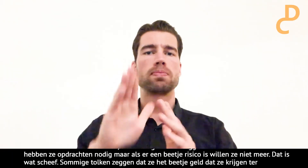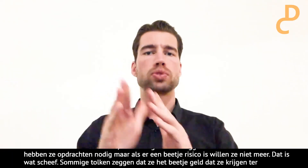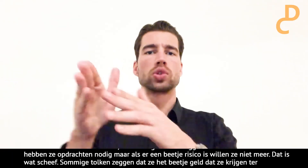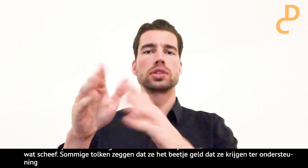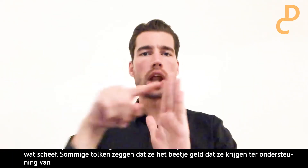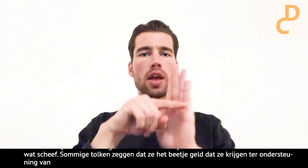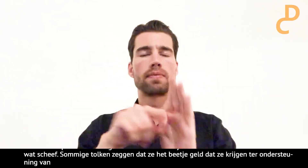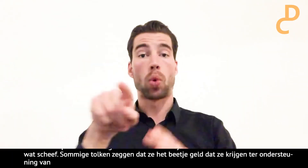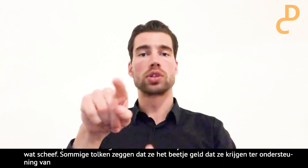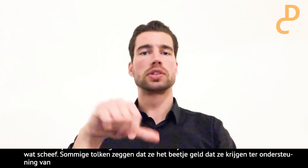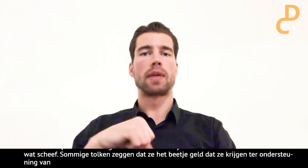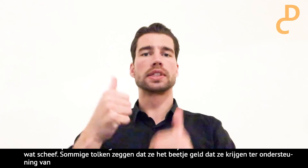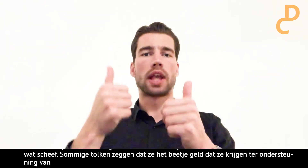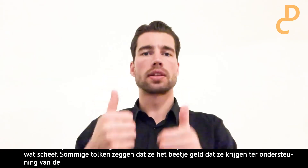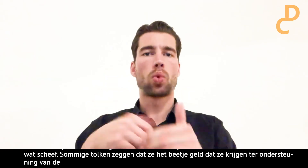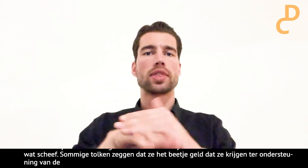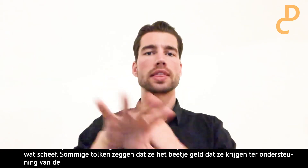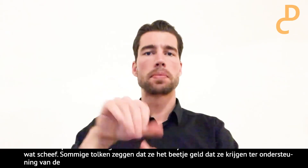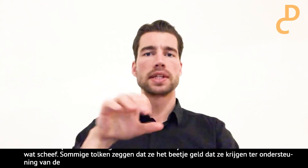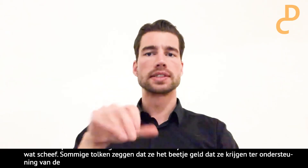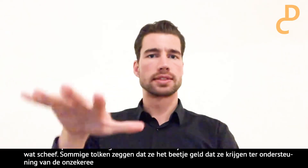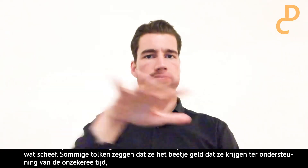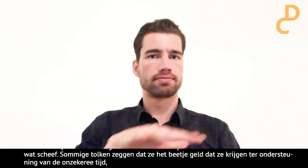tijdelijke overbruggingsregeling voor zelfstandig ondernemers.